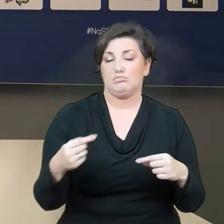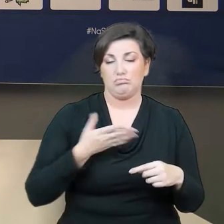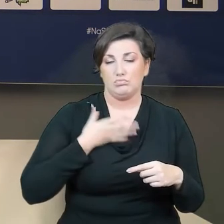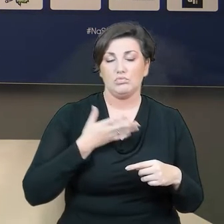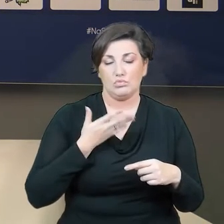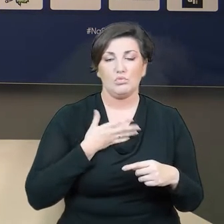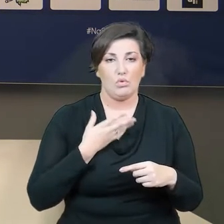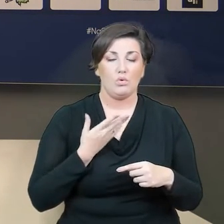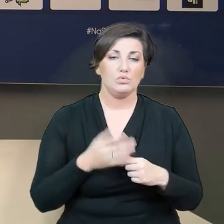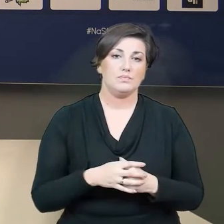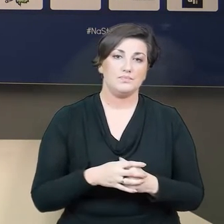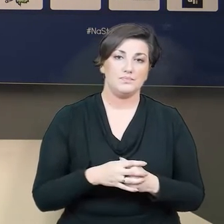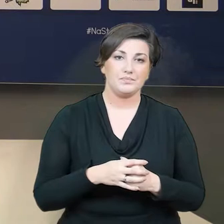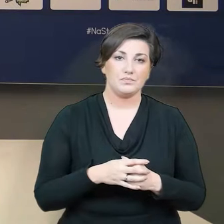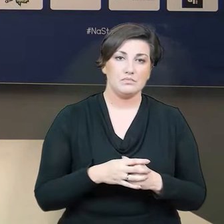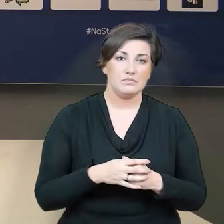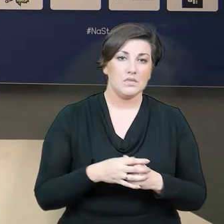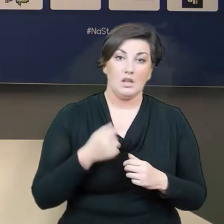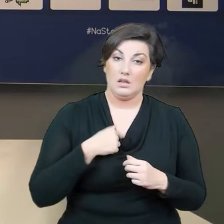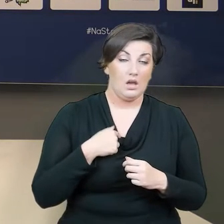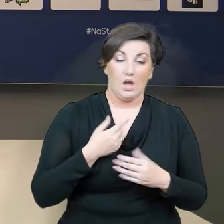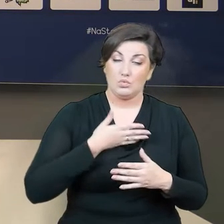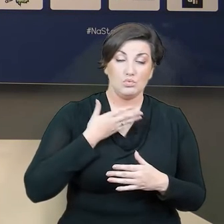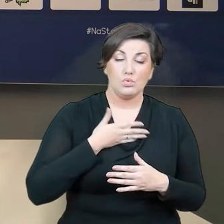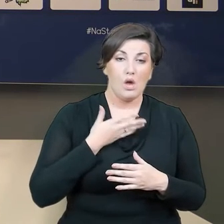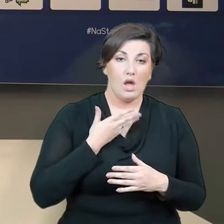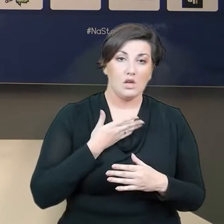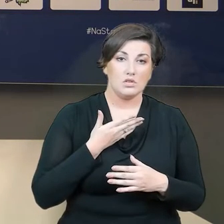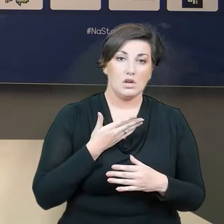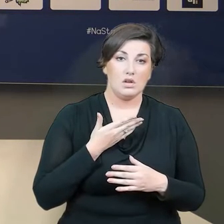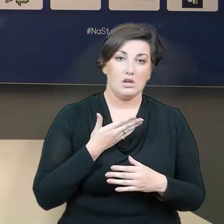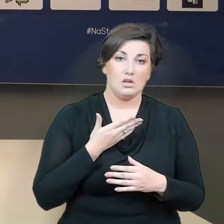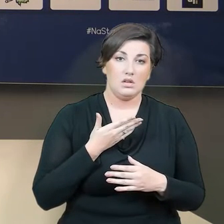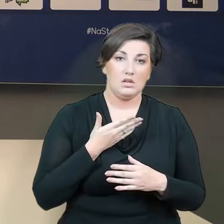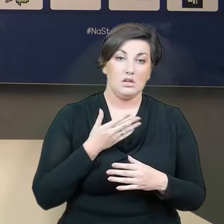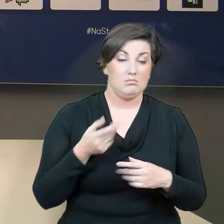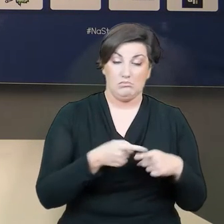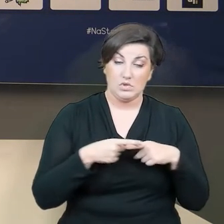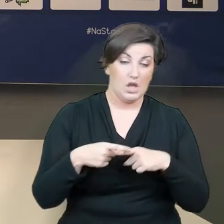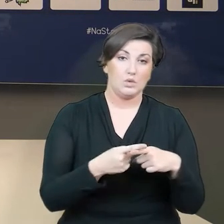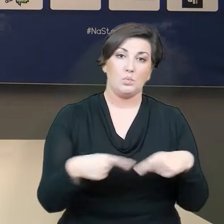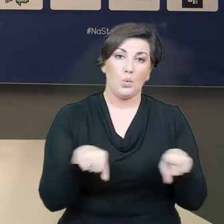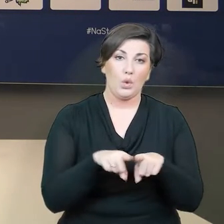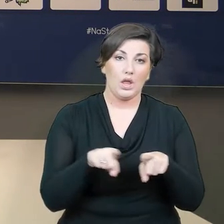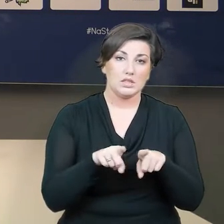jeżeli jestem przekonany, że właśnie w taki sposób, gdzie zarówno zespół, jak i trenerzy